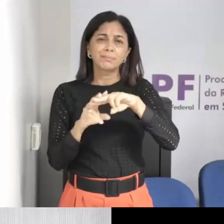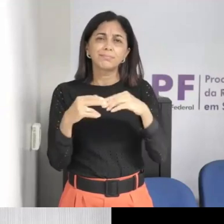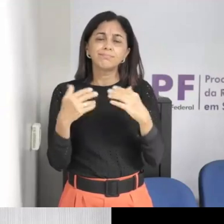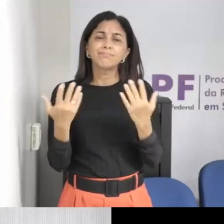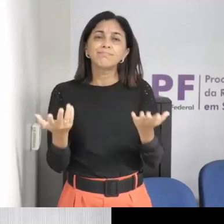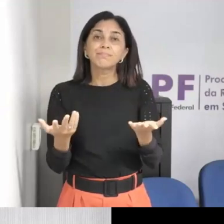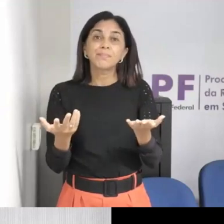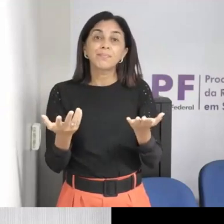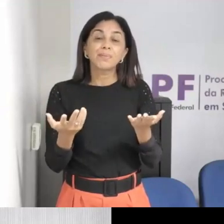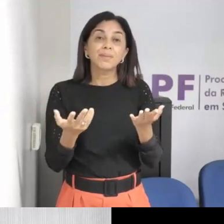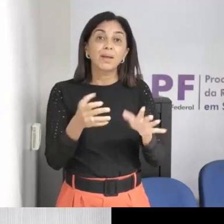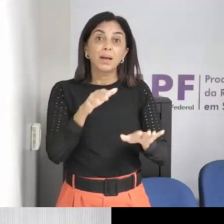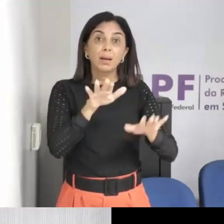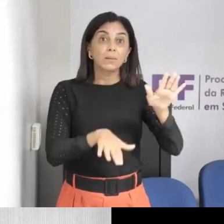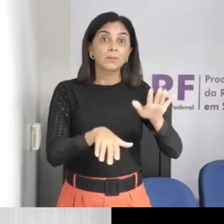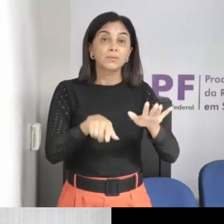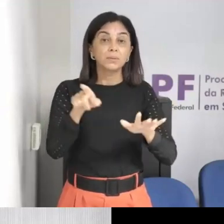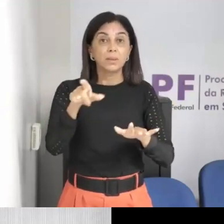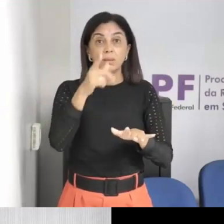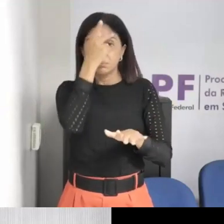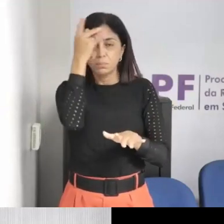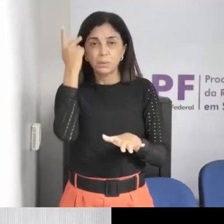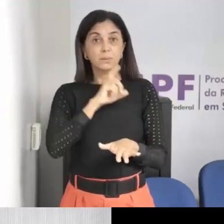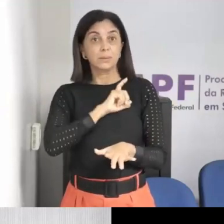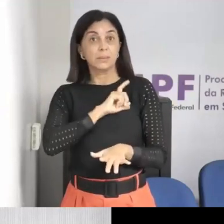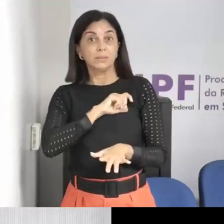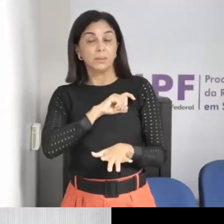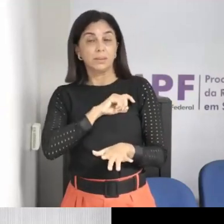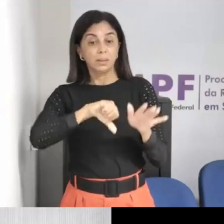são estudadas por criminosos para que eles consigam,